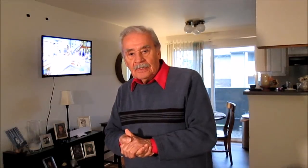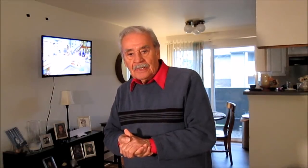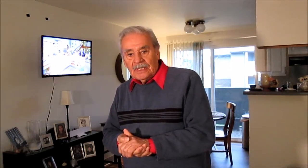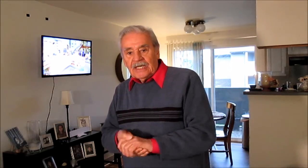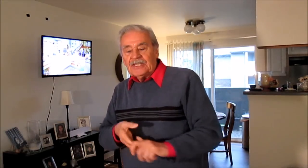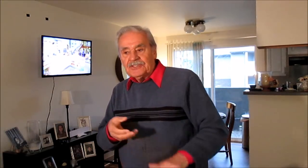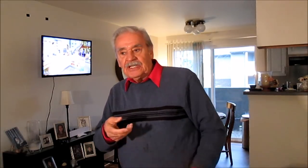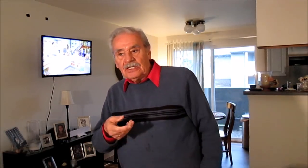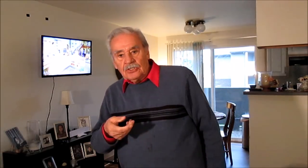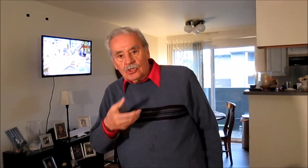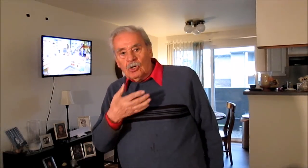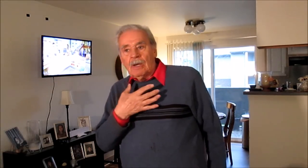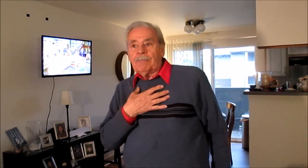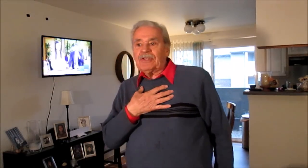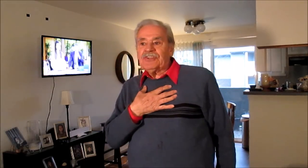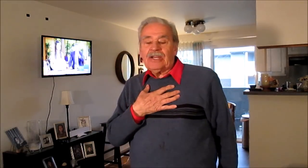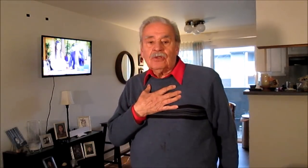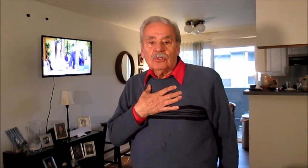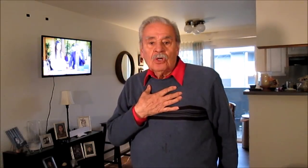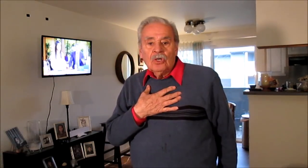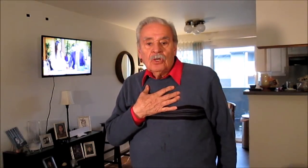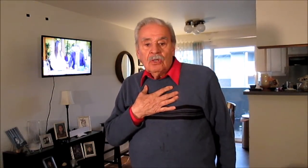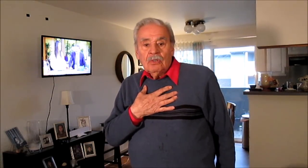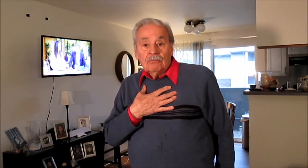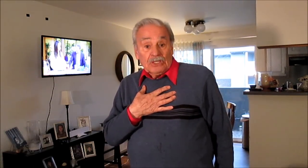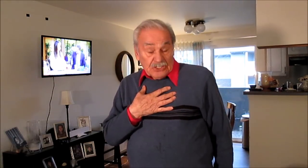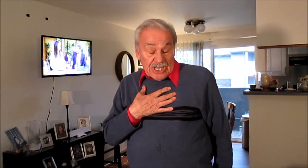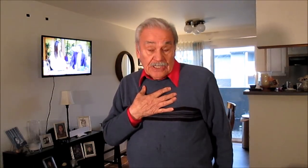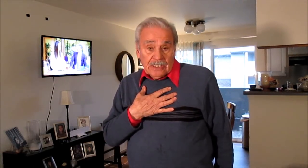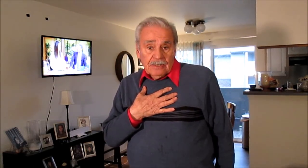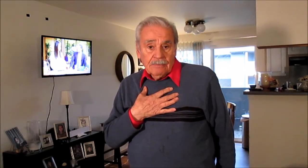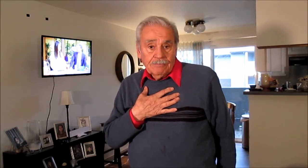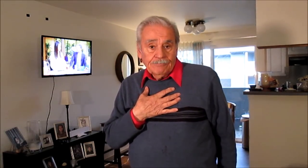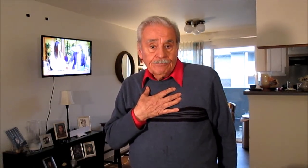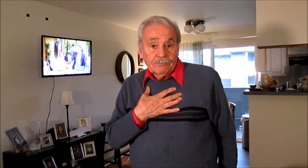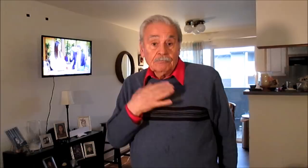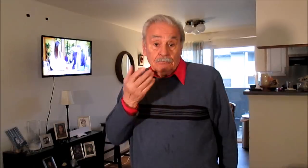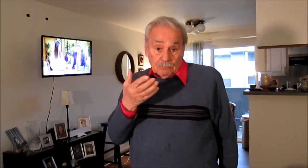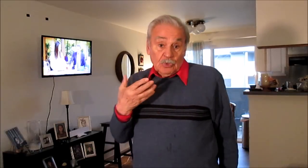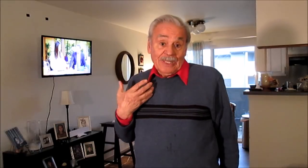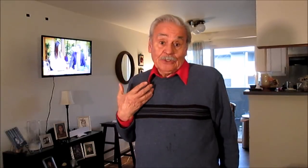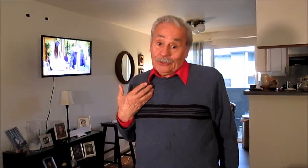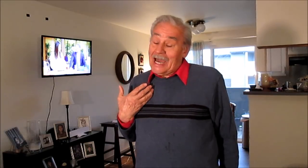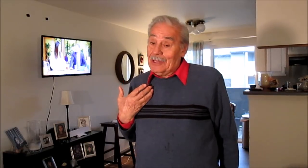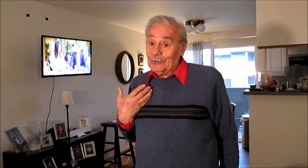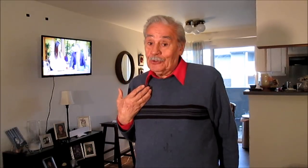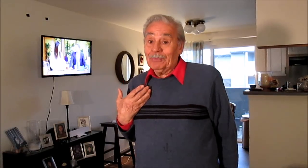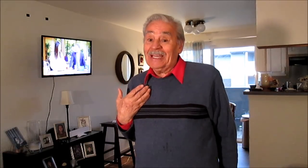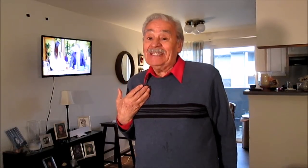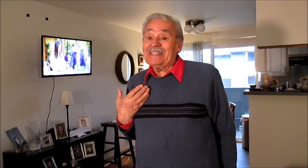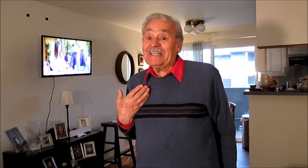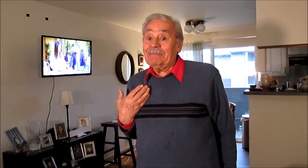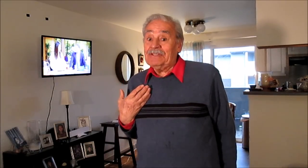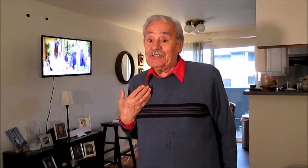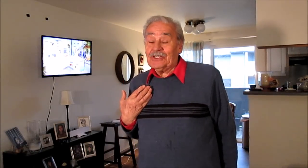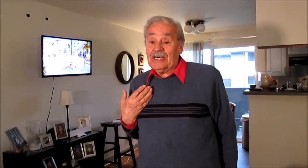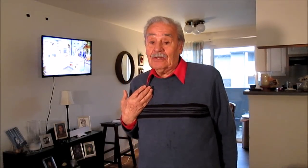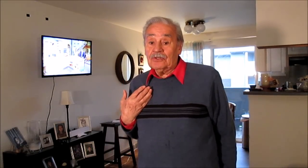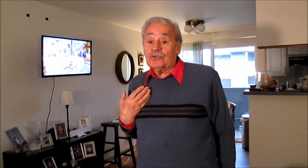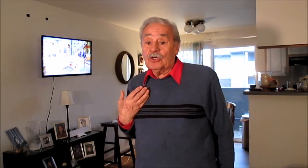Es decir, yo, empresario, decente, no me han tocado, no me han ni siquiera mencionado. Yo